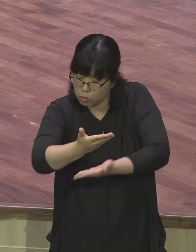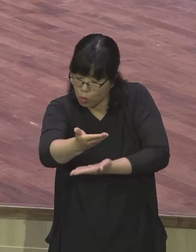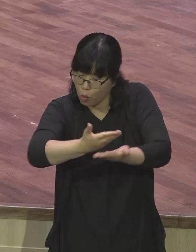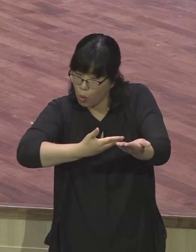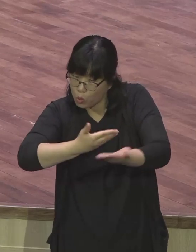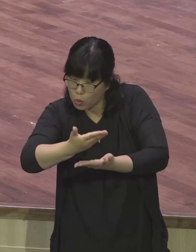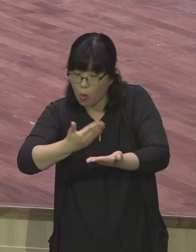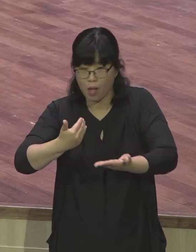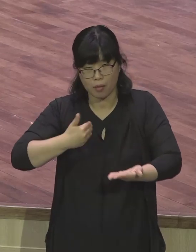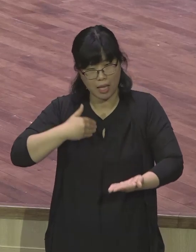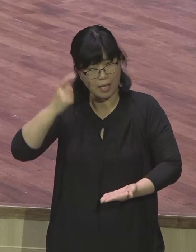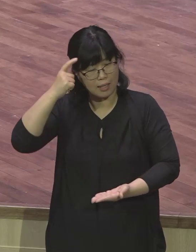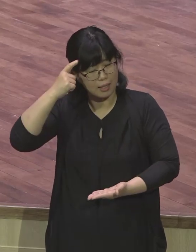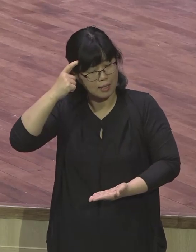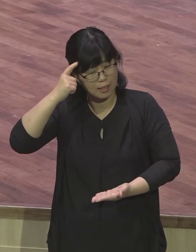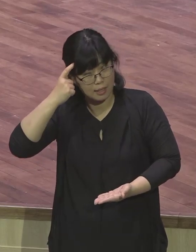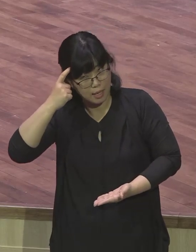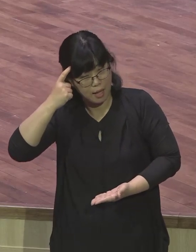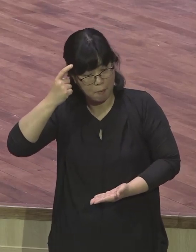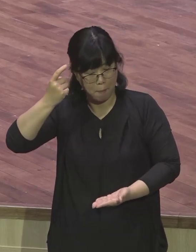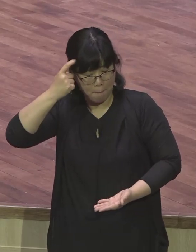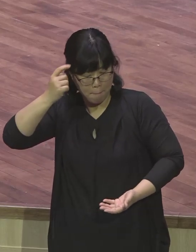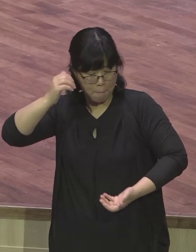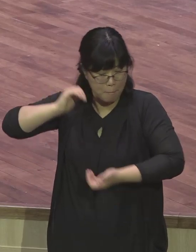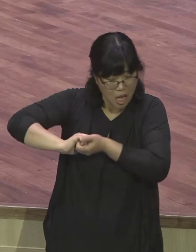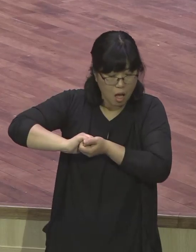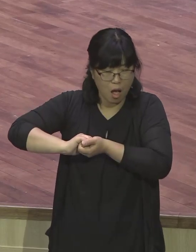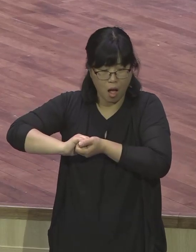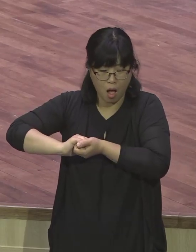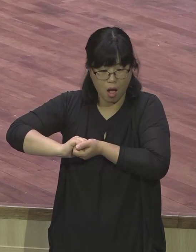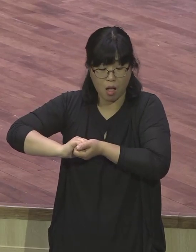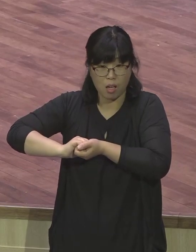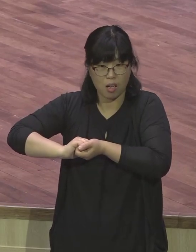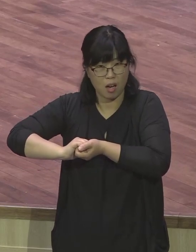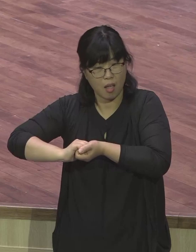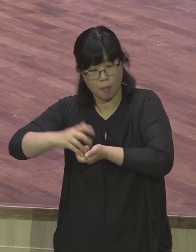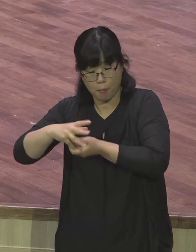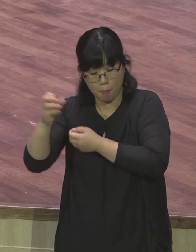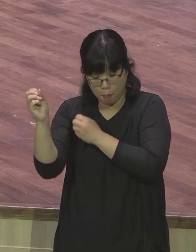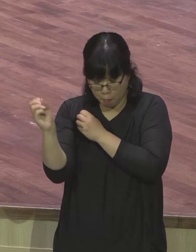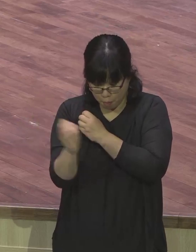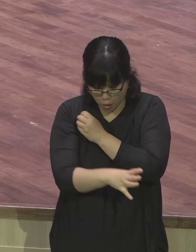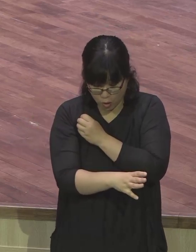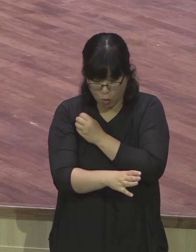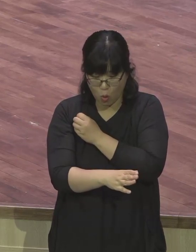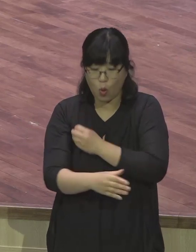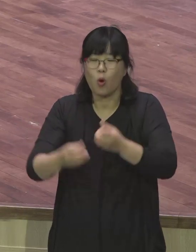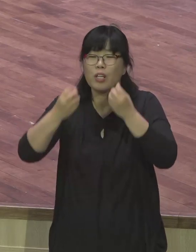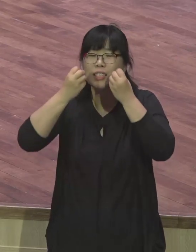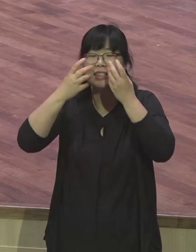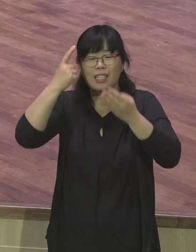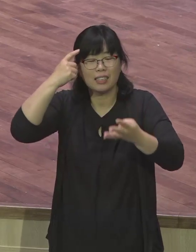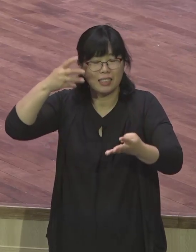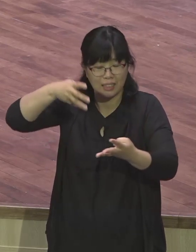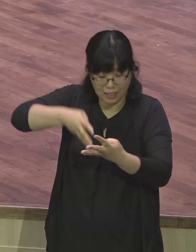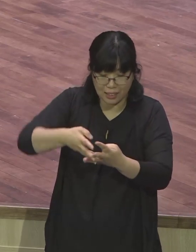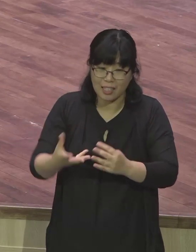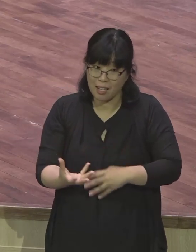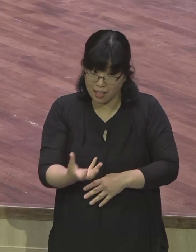편견을 내려놓고 이 시대 속에 또 세계복음화 속에 하나님께서 최고로 쓰임받는 전도제자들 되시기를 예수님의